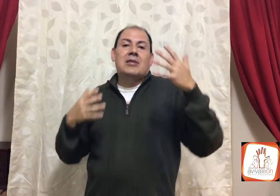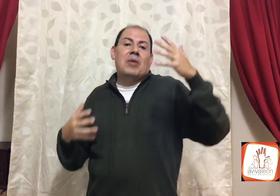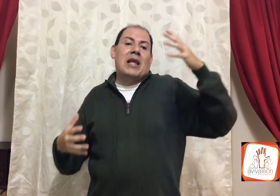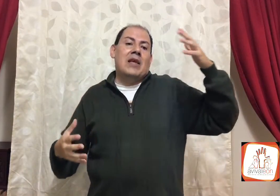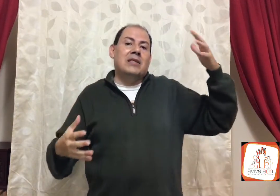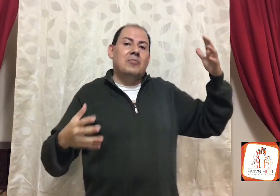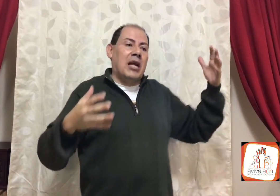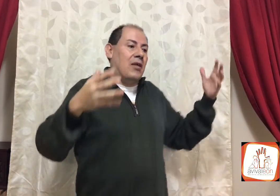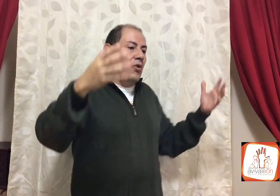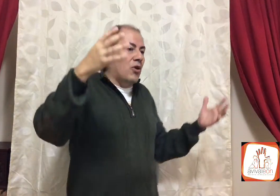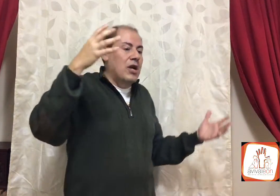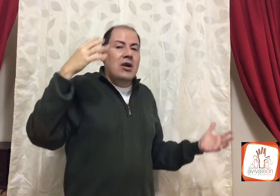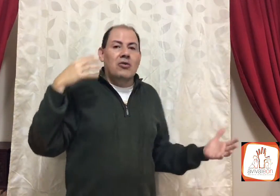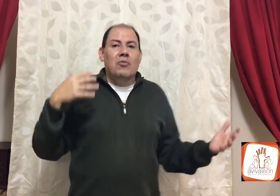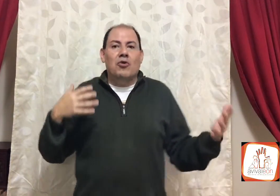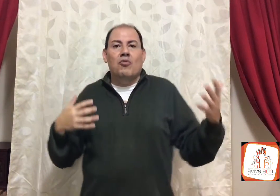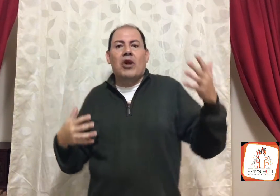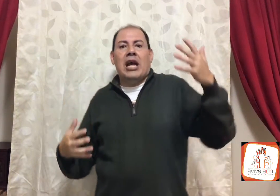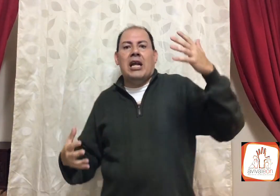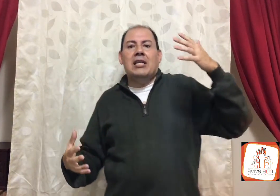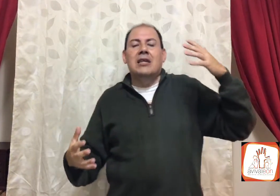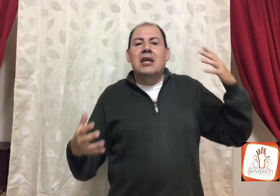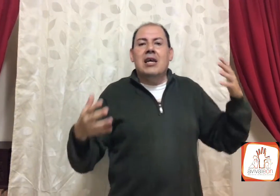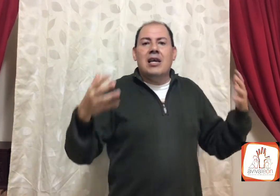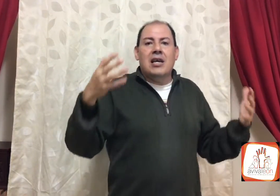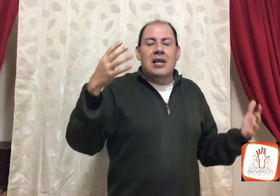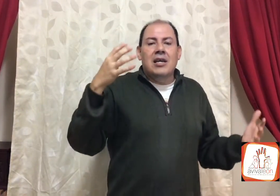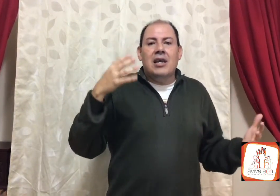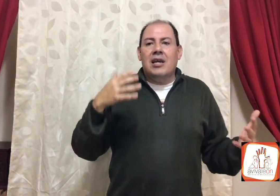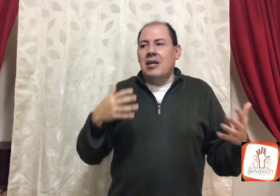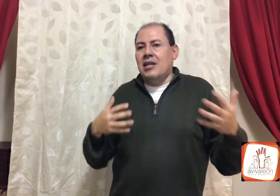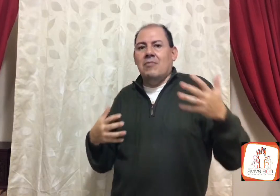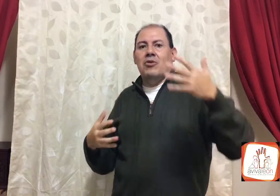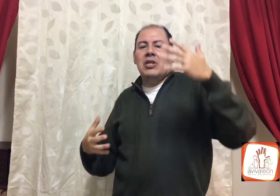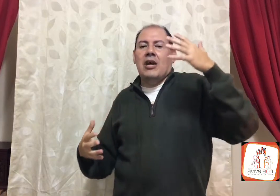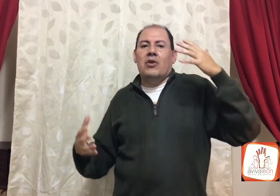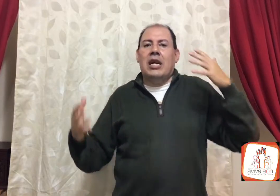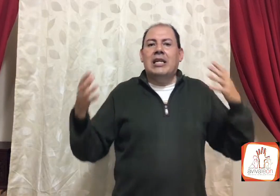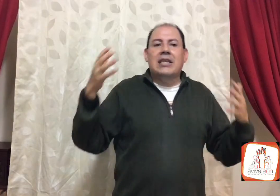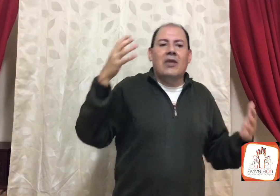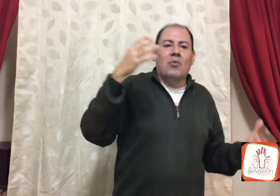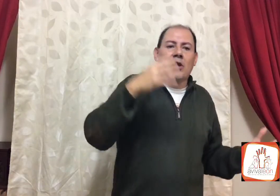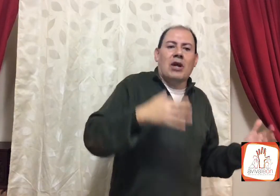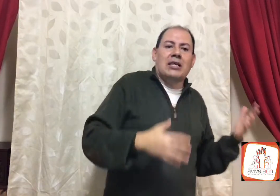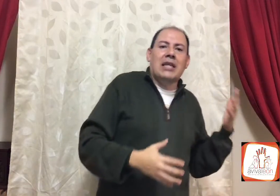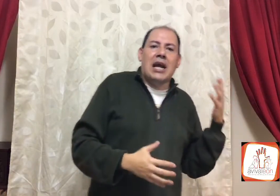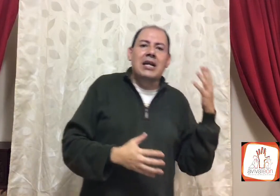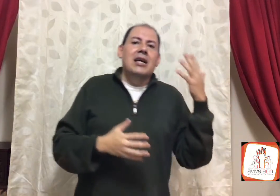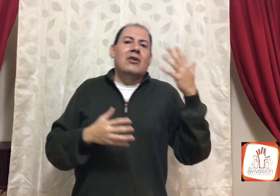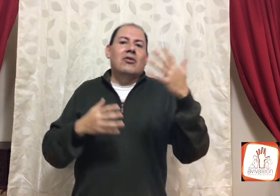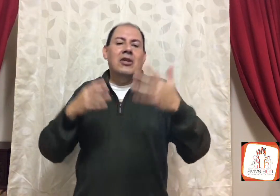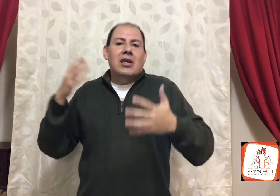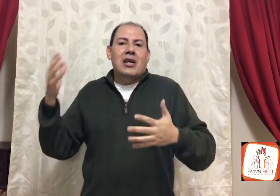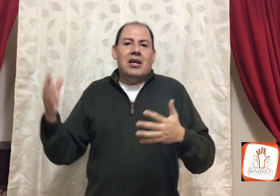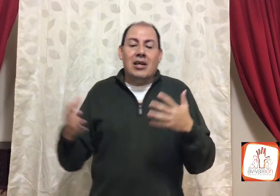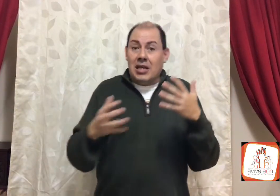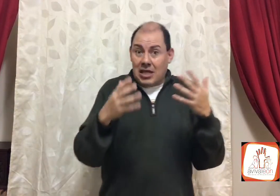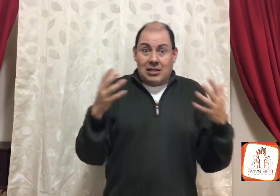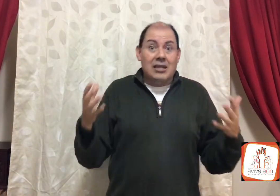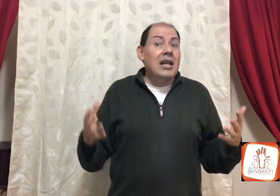y peladeces, pecador, con, con mujeres, eh, divorciado, recasado, vuelto a casar, con, eh, etcétera,